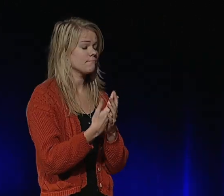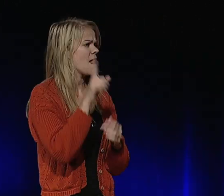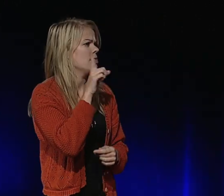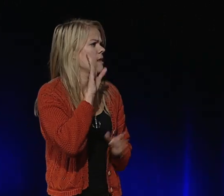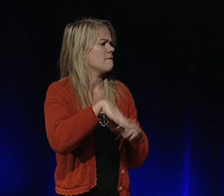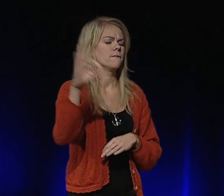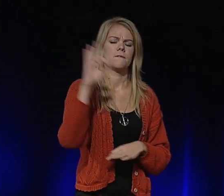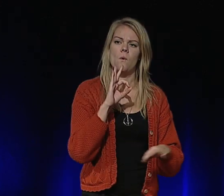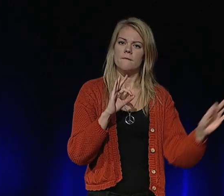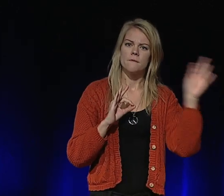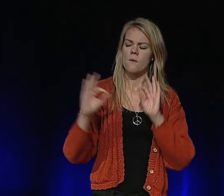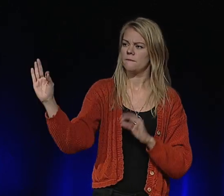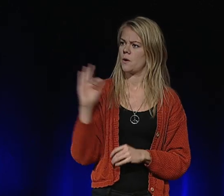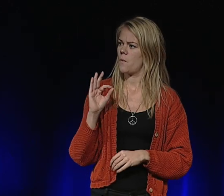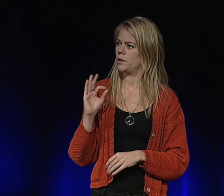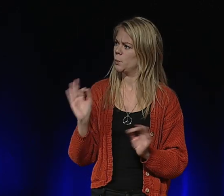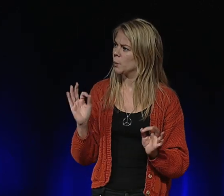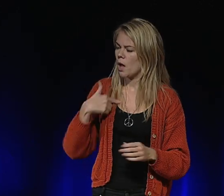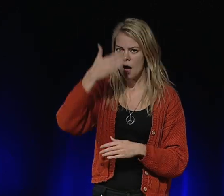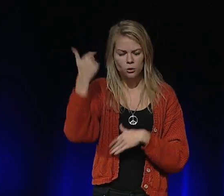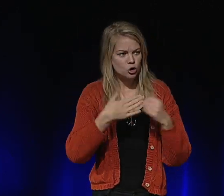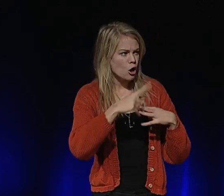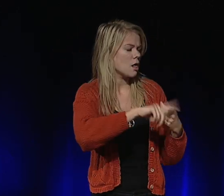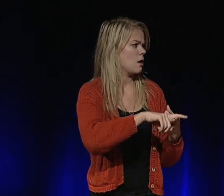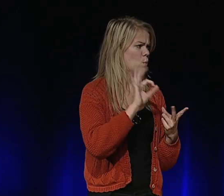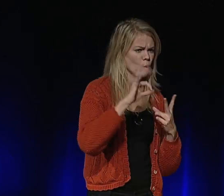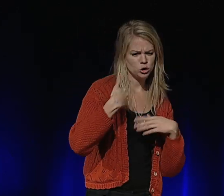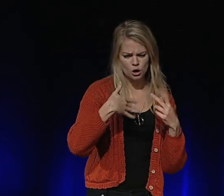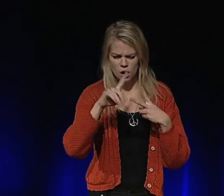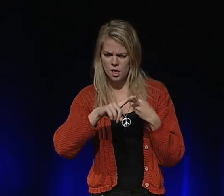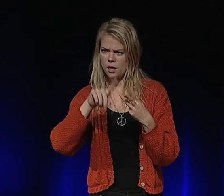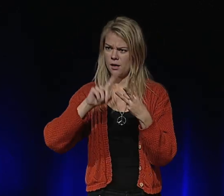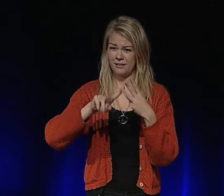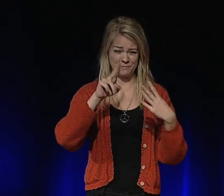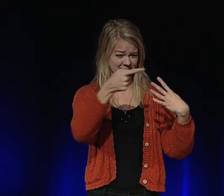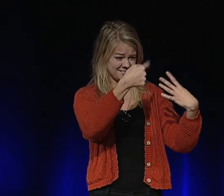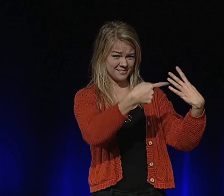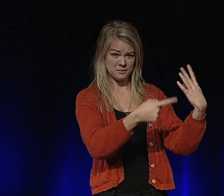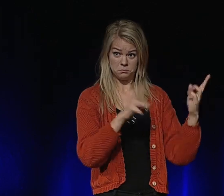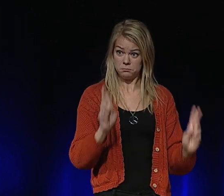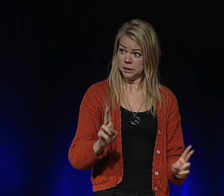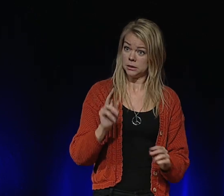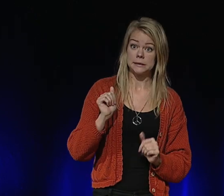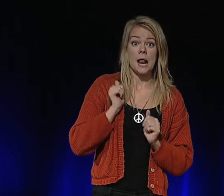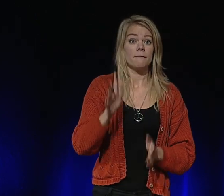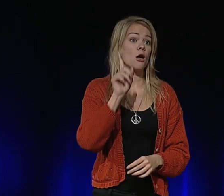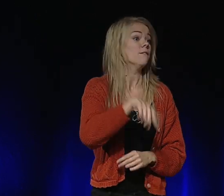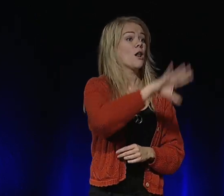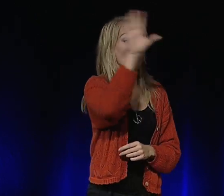Jag har alltid fått frågor om hur jag kan göra det och hur jag kan göra det. Saker som faktiskt är självklara